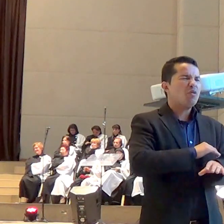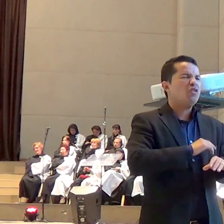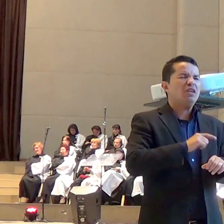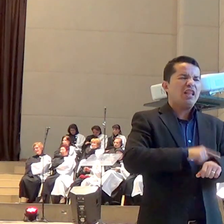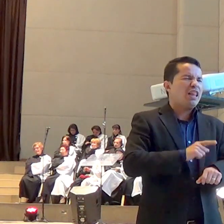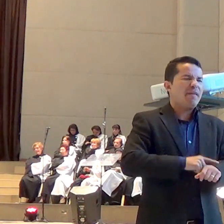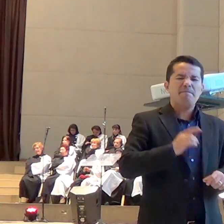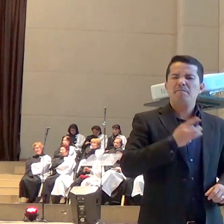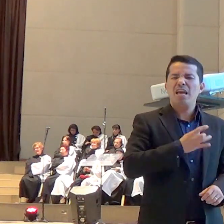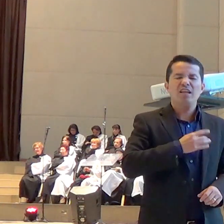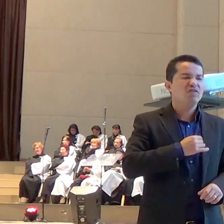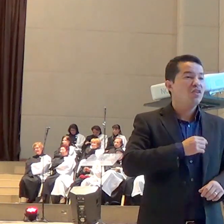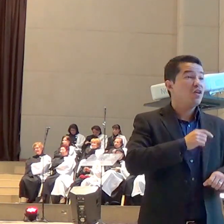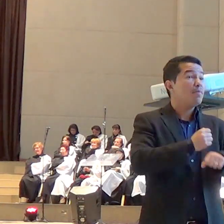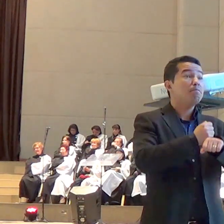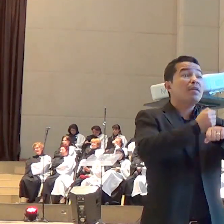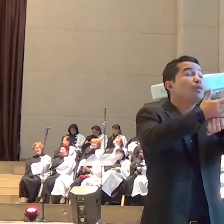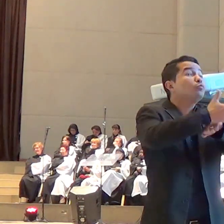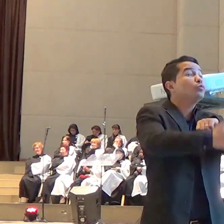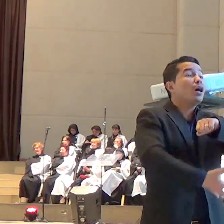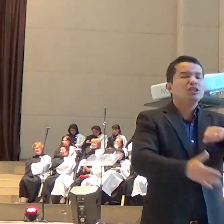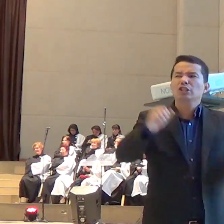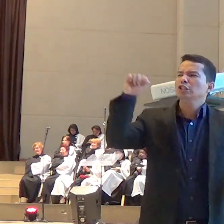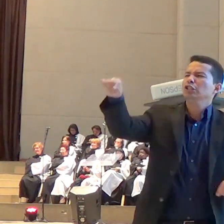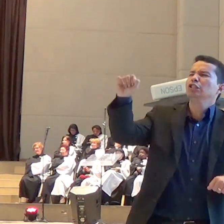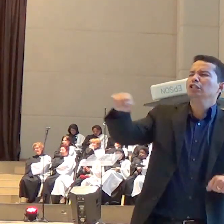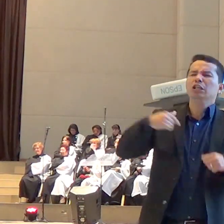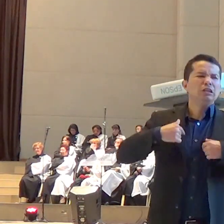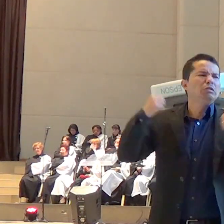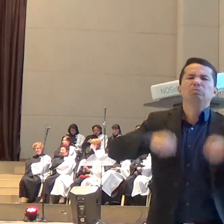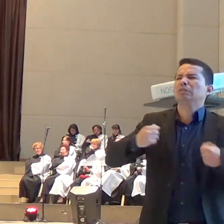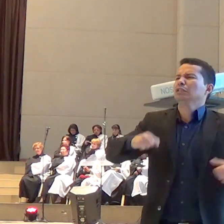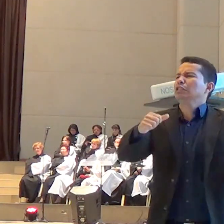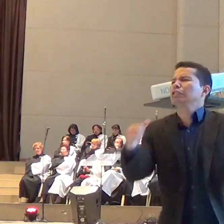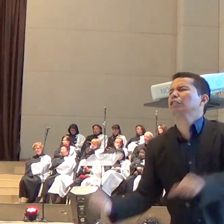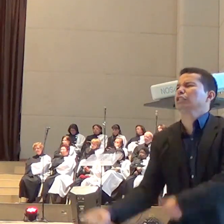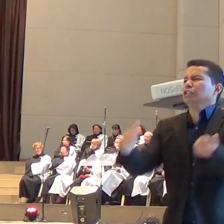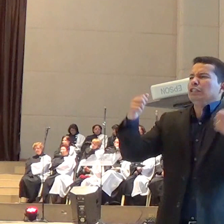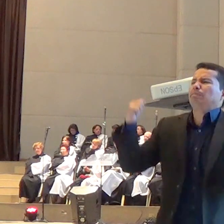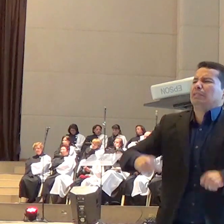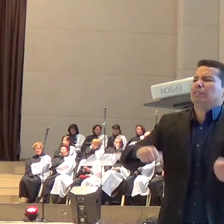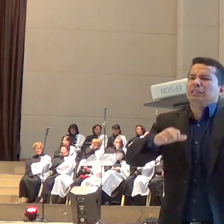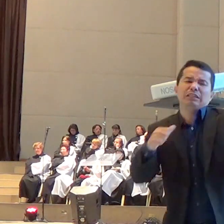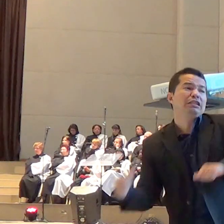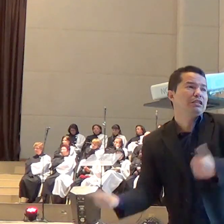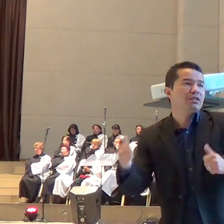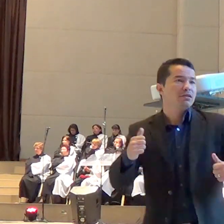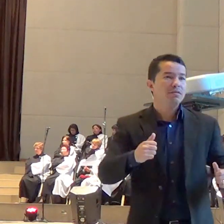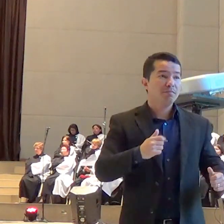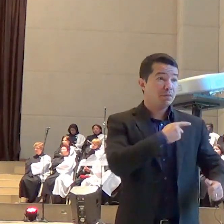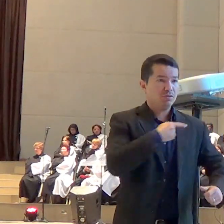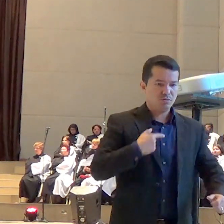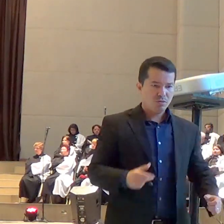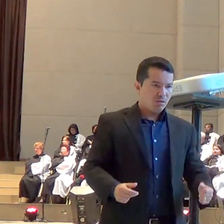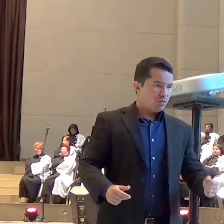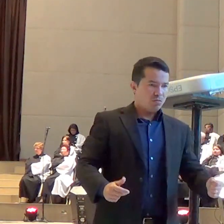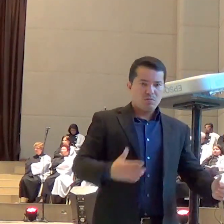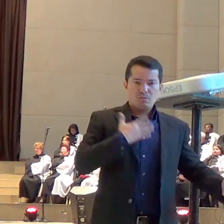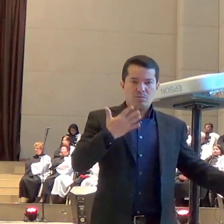Você já pensou? anjos estão trabalhando. É muito interessante que a maioria das conversões que